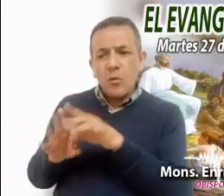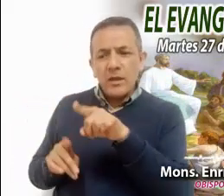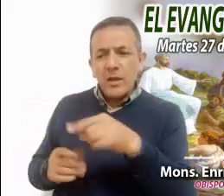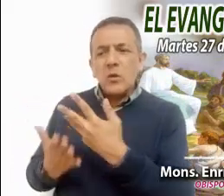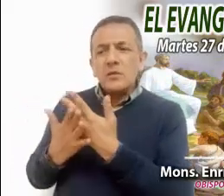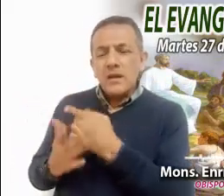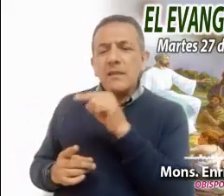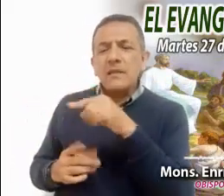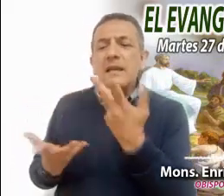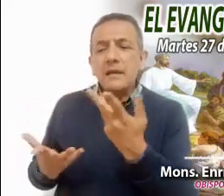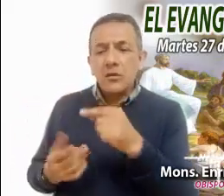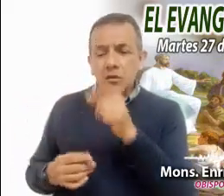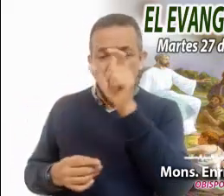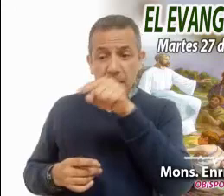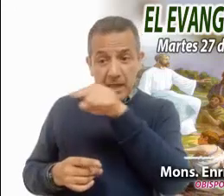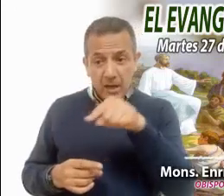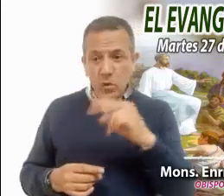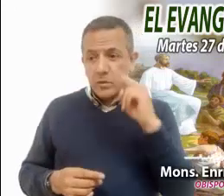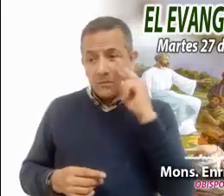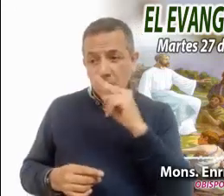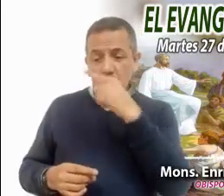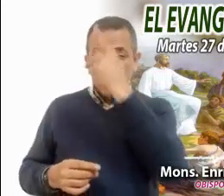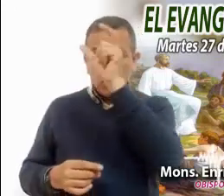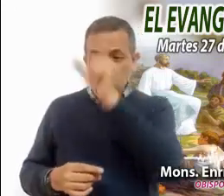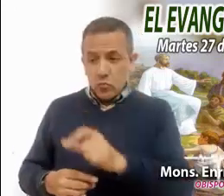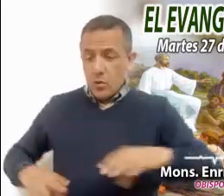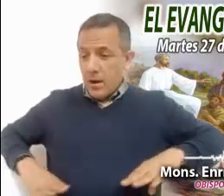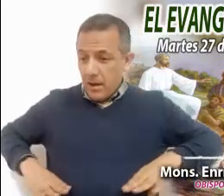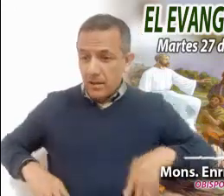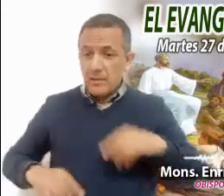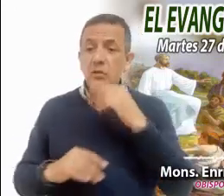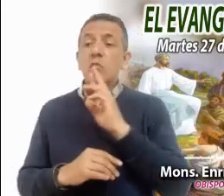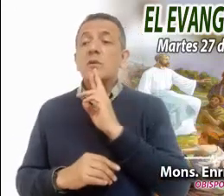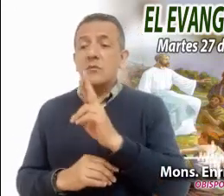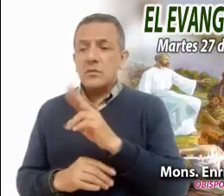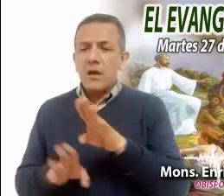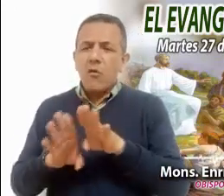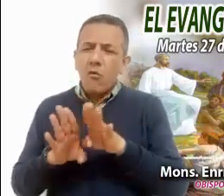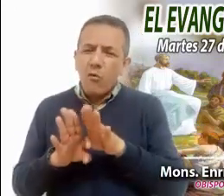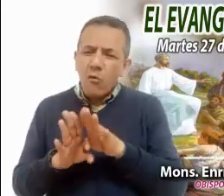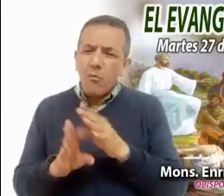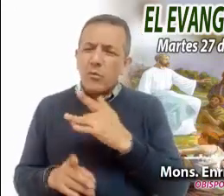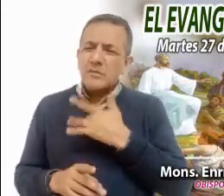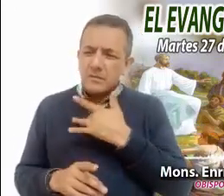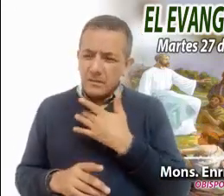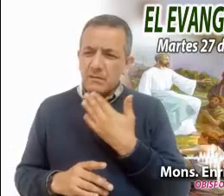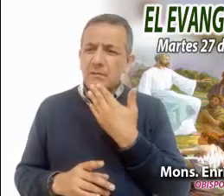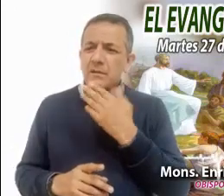¿Cómo ven tus actitudes y tus respuestas? ¿Cómo te gustaría que fueran?